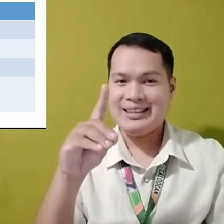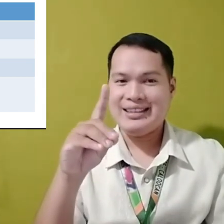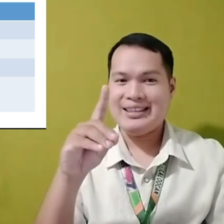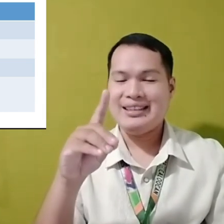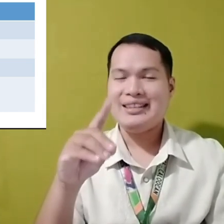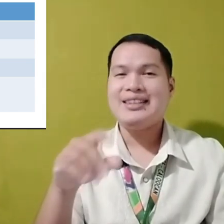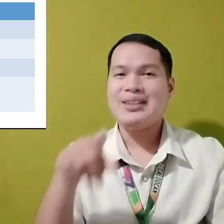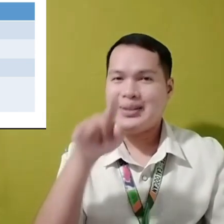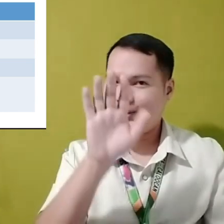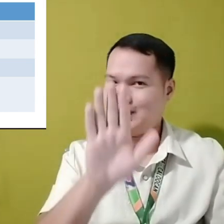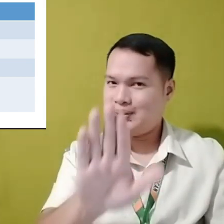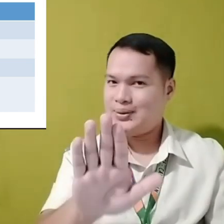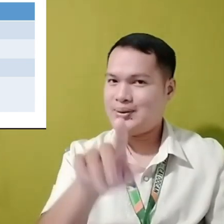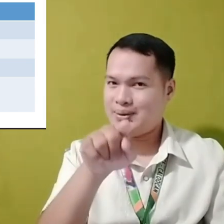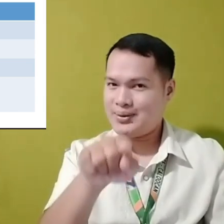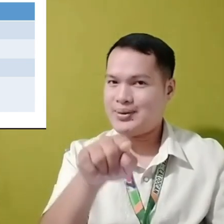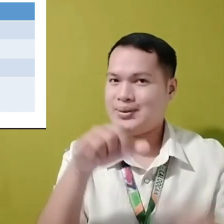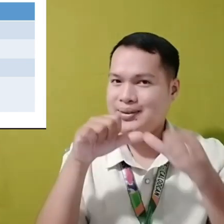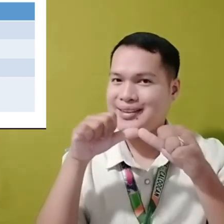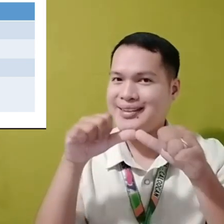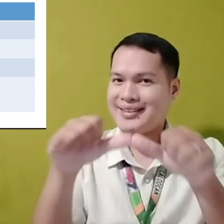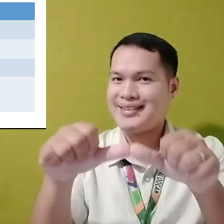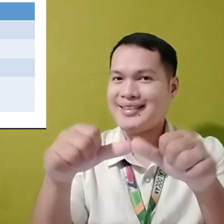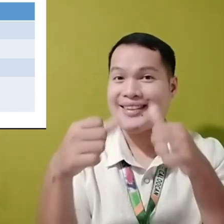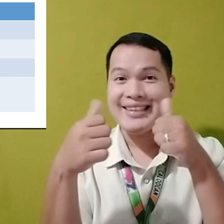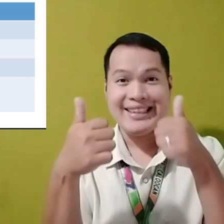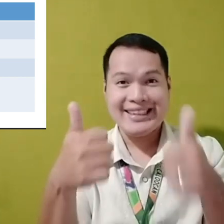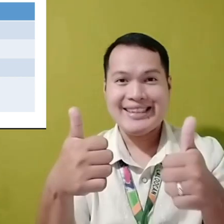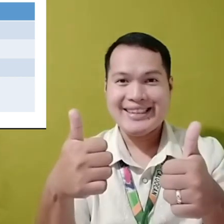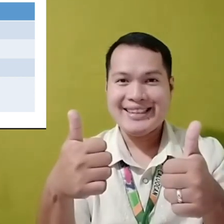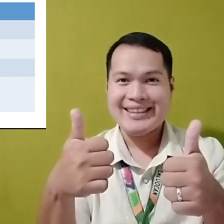Ang C at D, kayo na magpatuloy. Ayos ba?